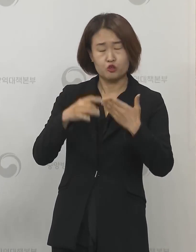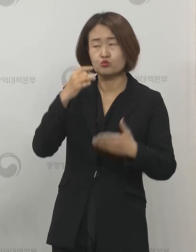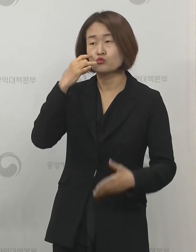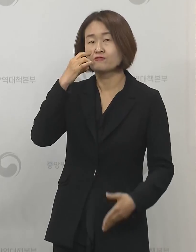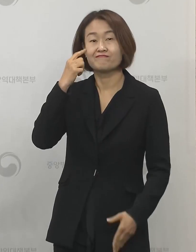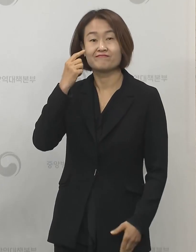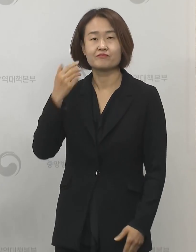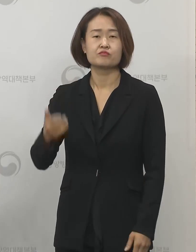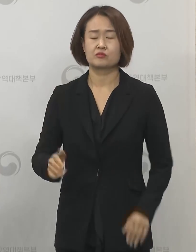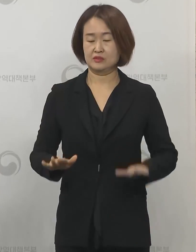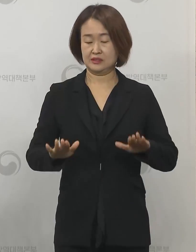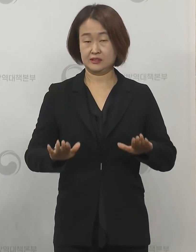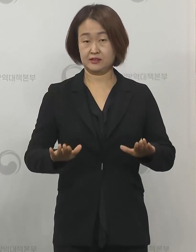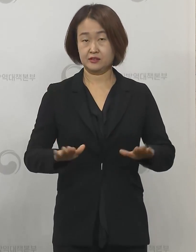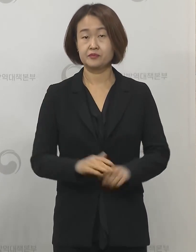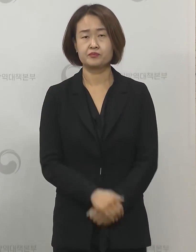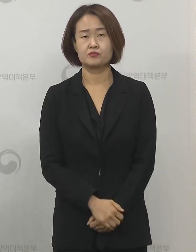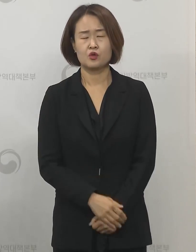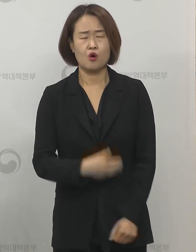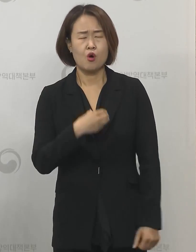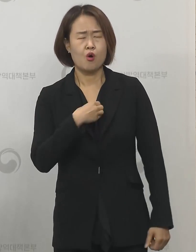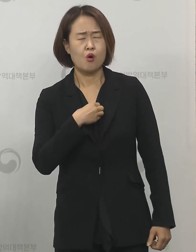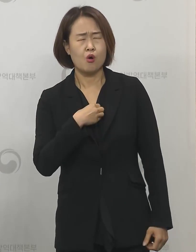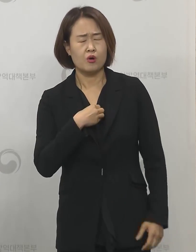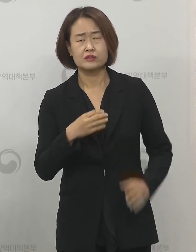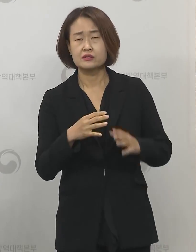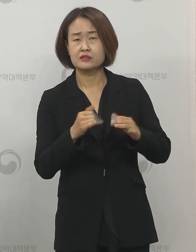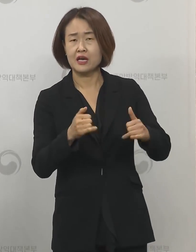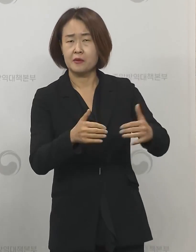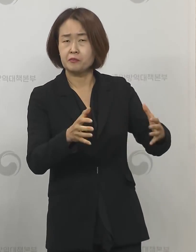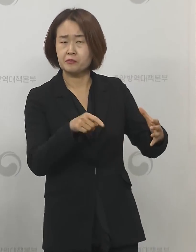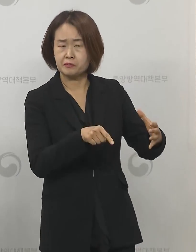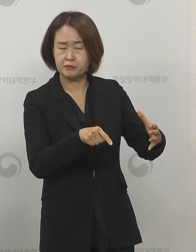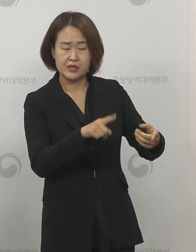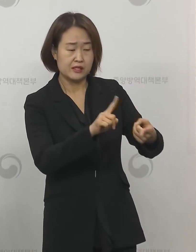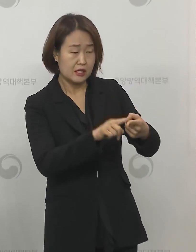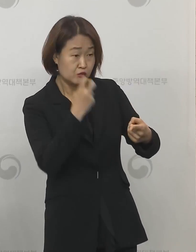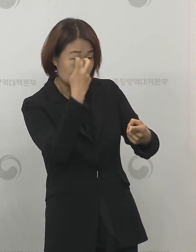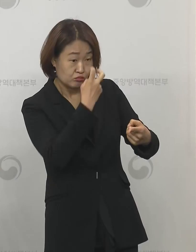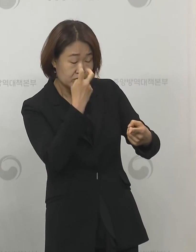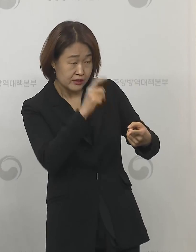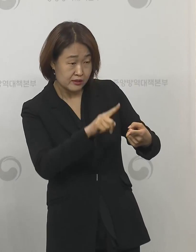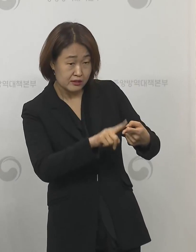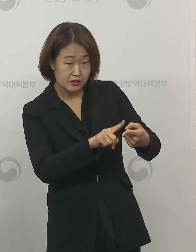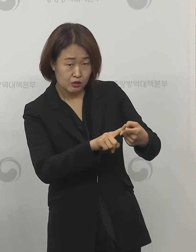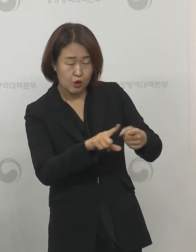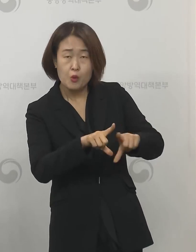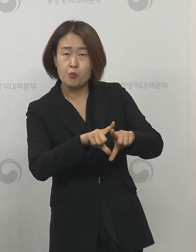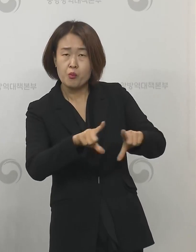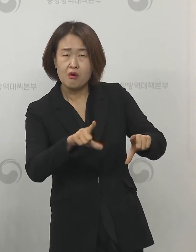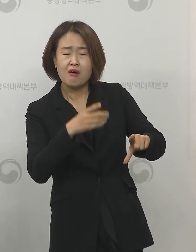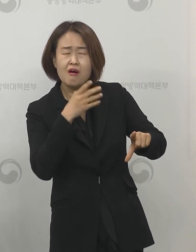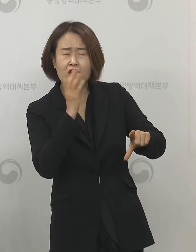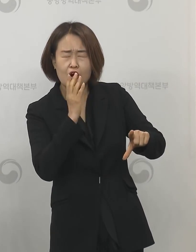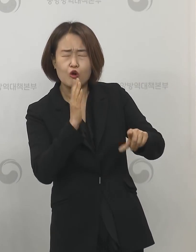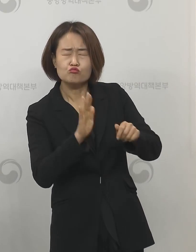현재 저희가 고염군을 대상으로 한 조사는 주로 요양병원이나 정신병원을